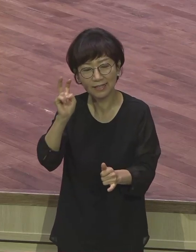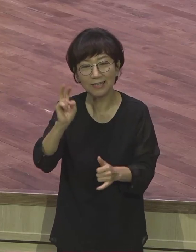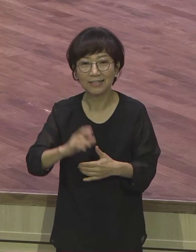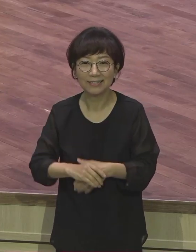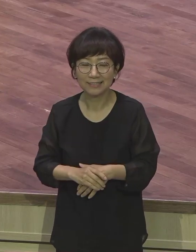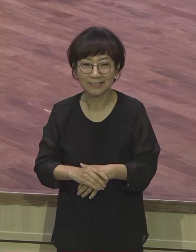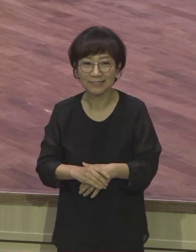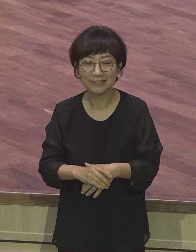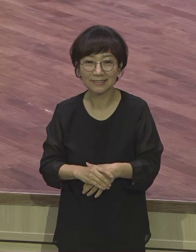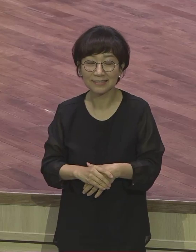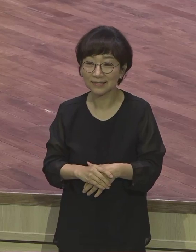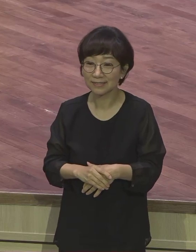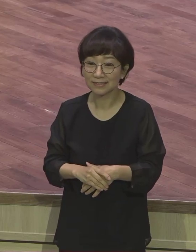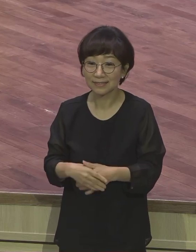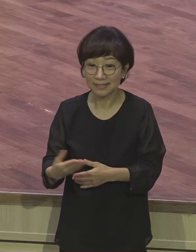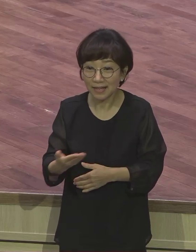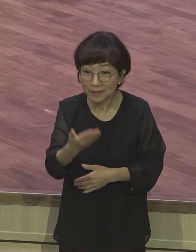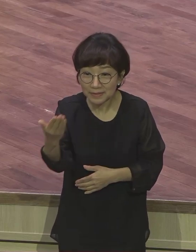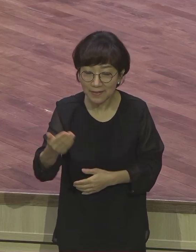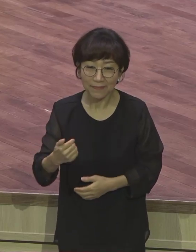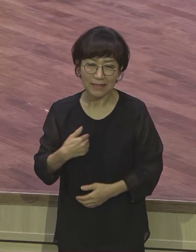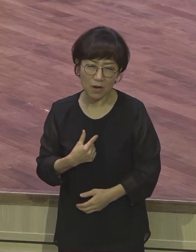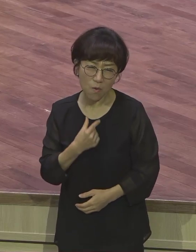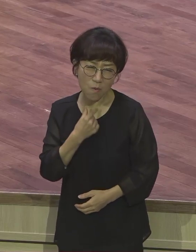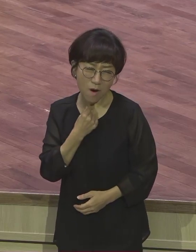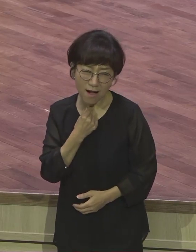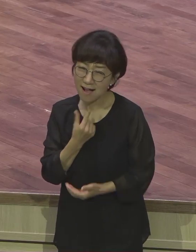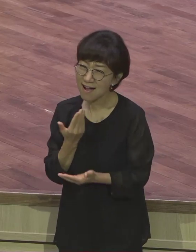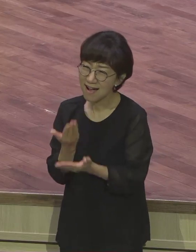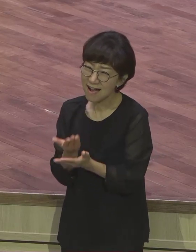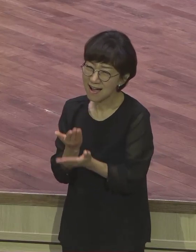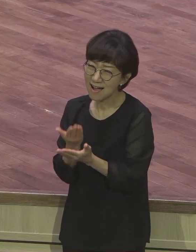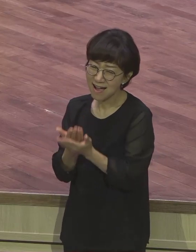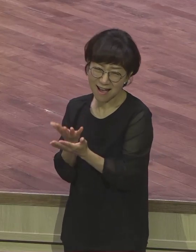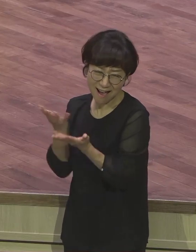성도 여러분 내 뜻대로 그렇게 안 되는 것이